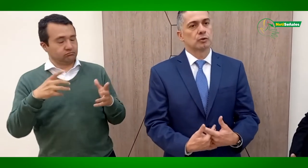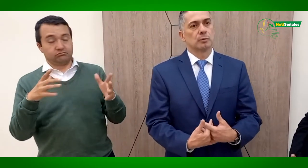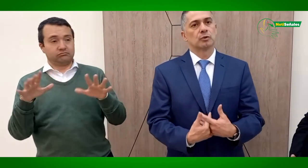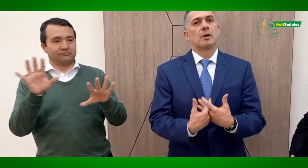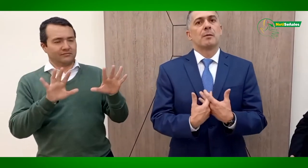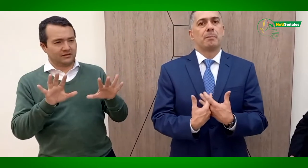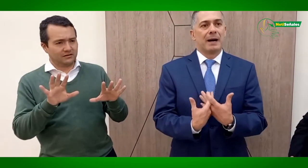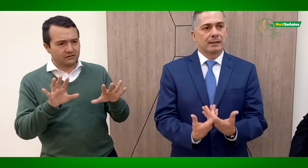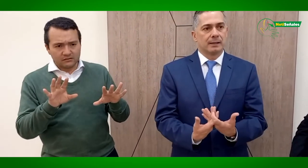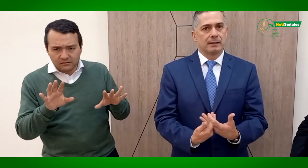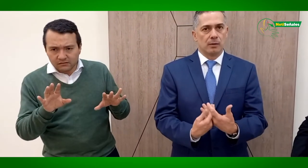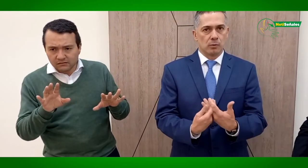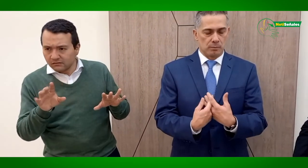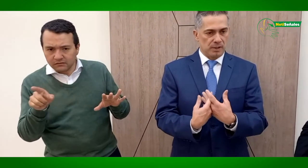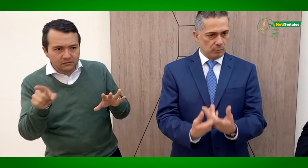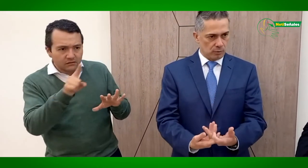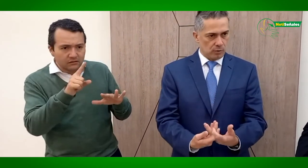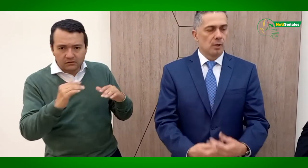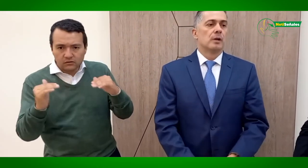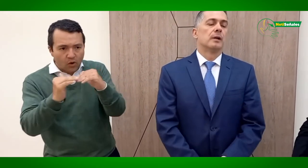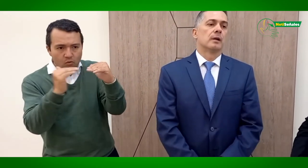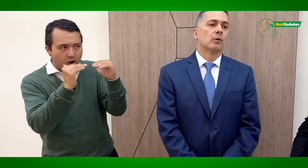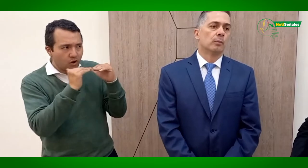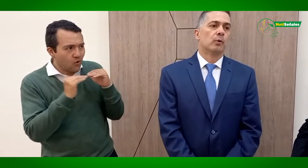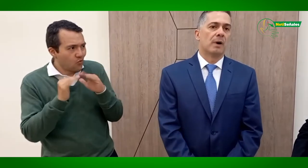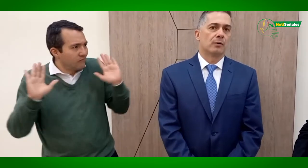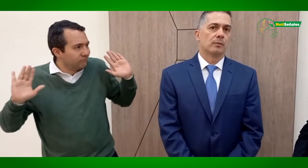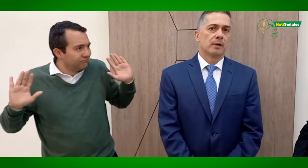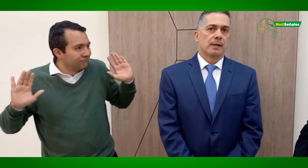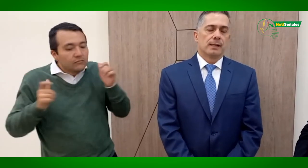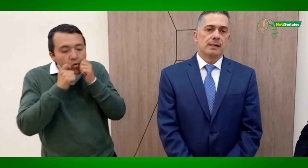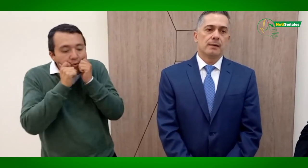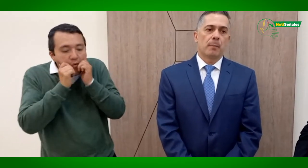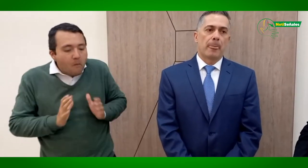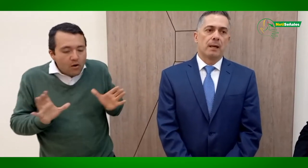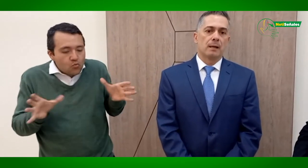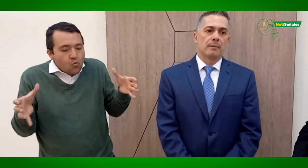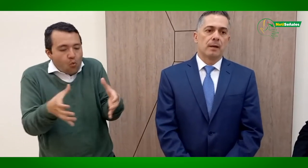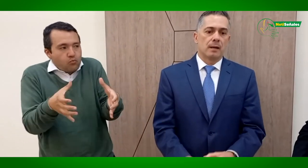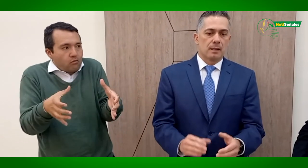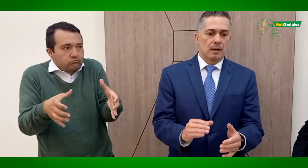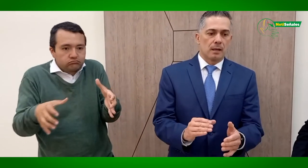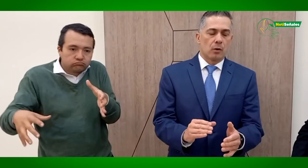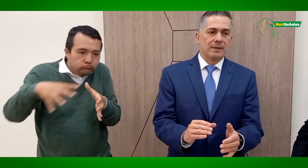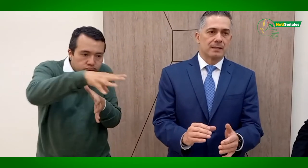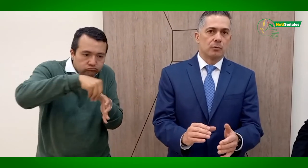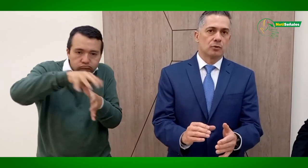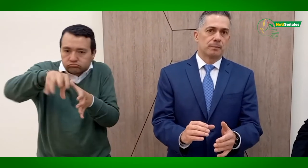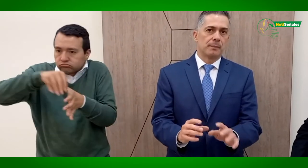somos parte de un mismo grupo humano. Y comenzamos, primero,